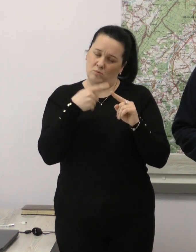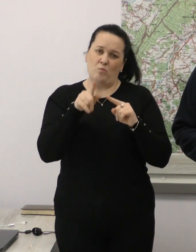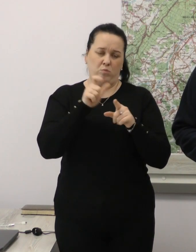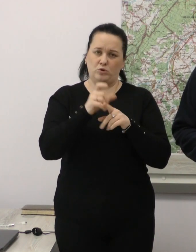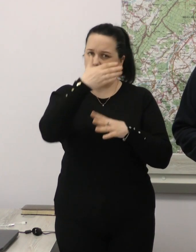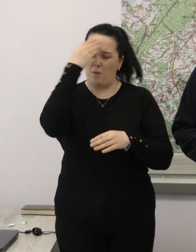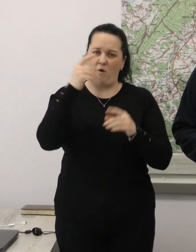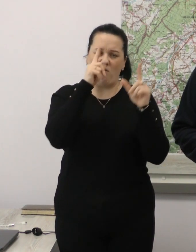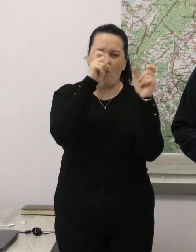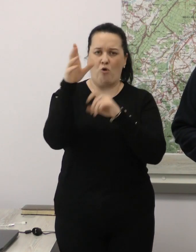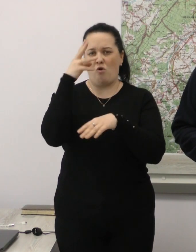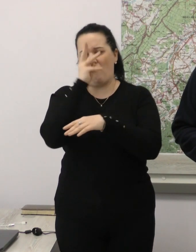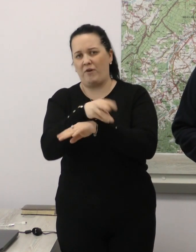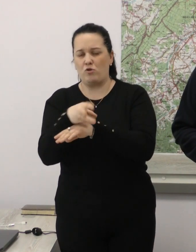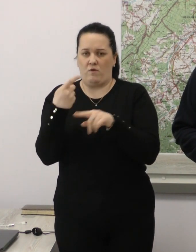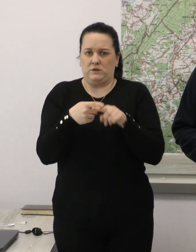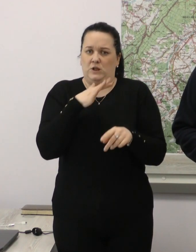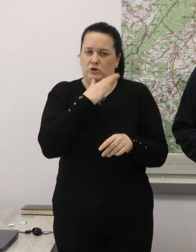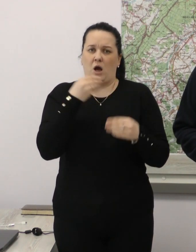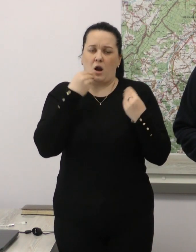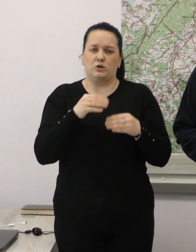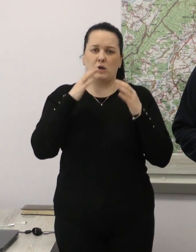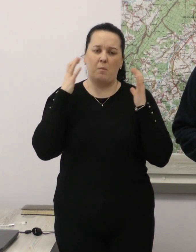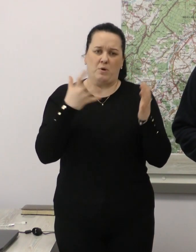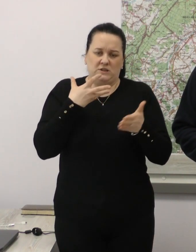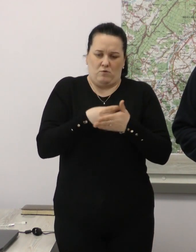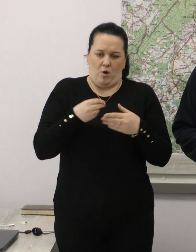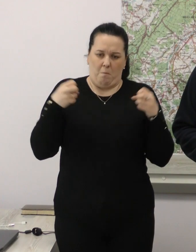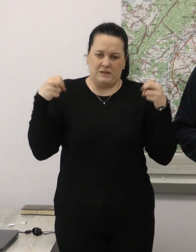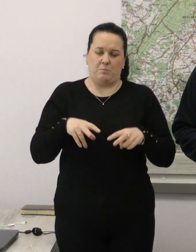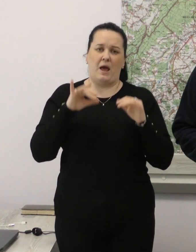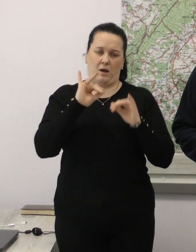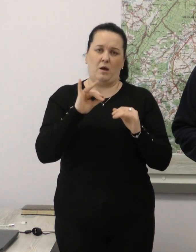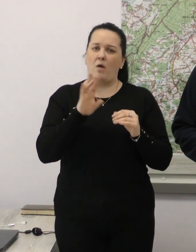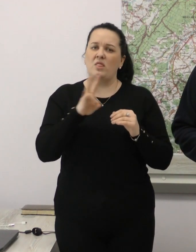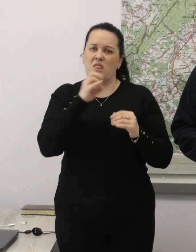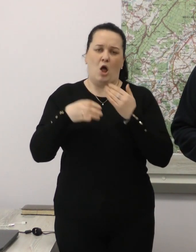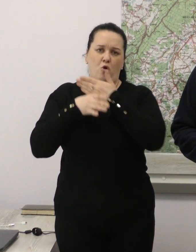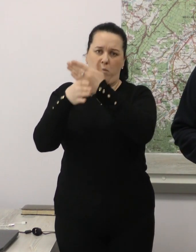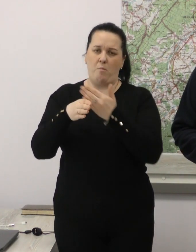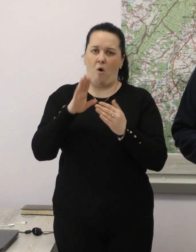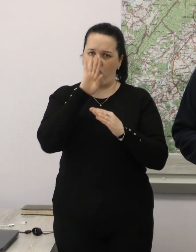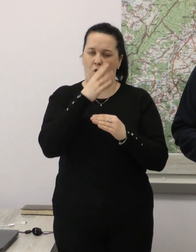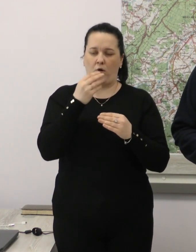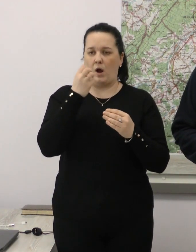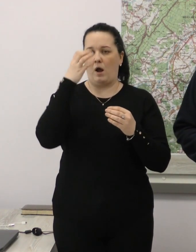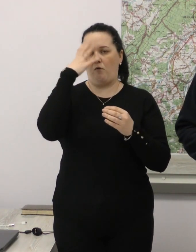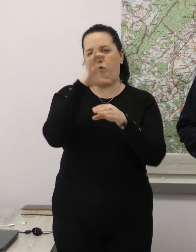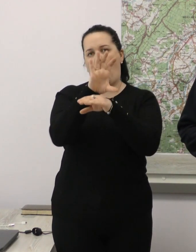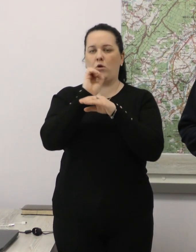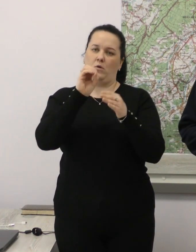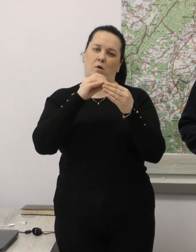забудьте про фото та відео. У цей час краще подбати про особисту безпеку, а не допомогу ворога викладним світлиним в соцмережі.